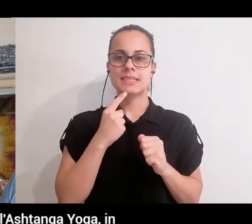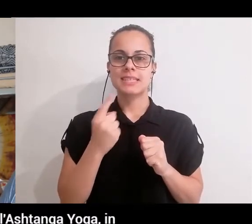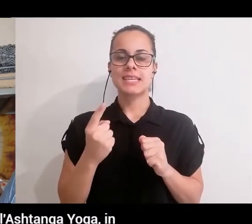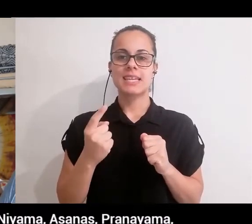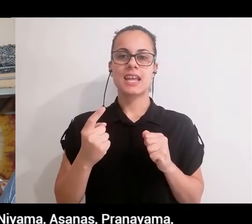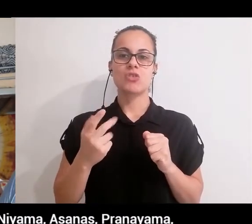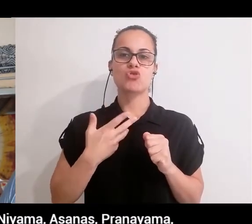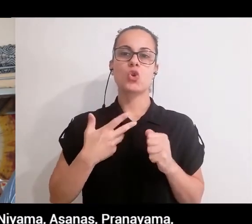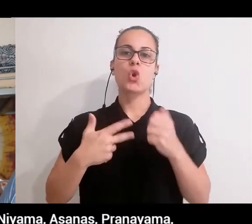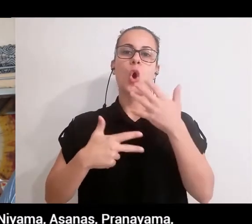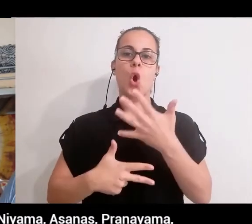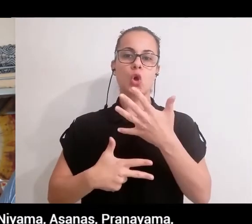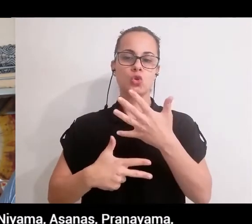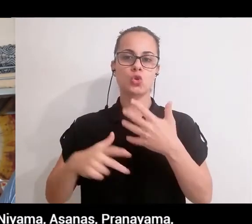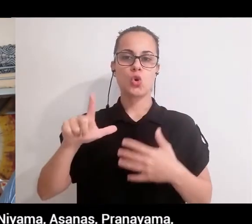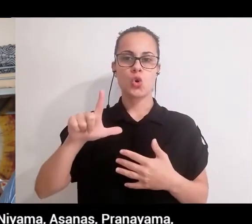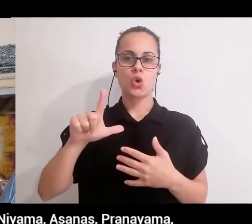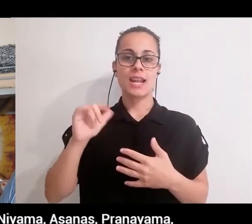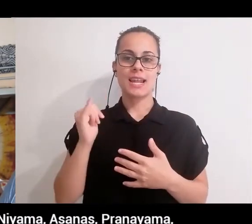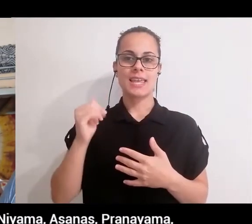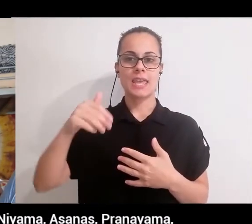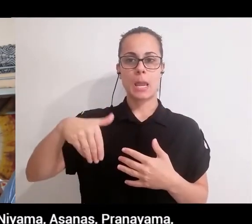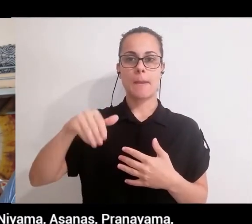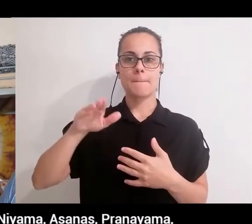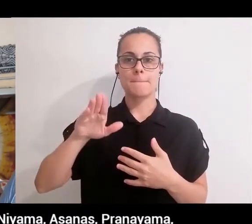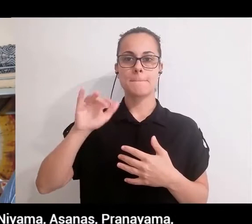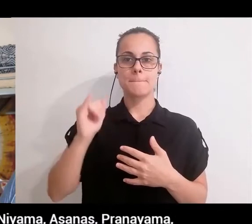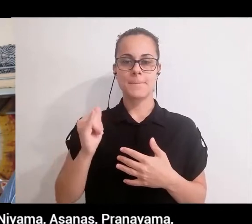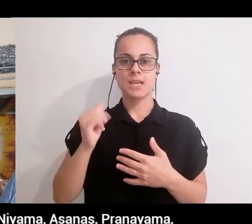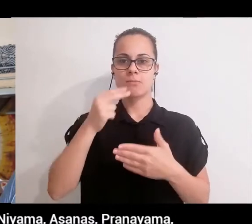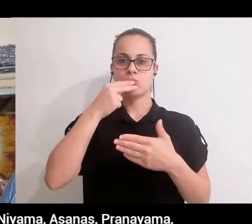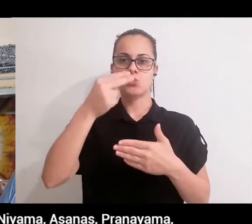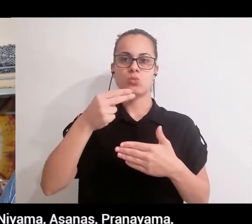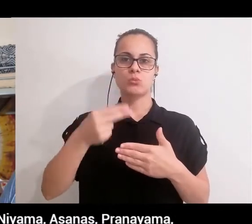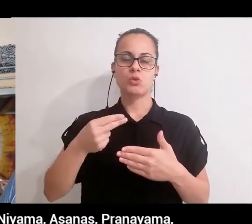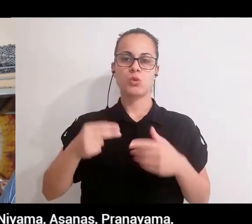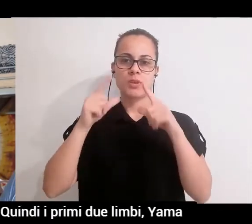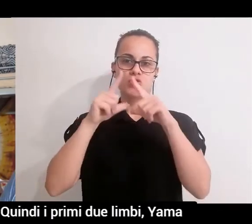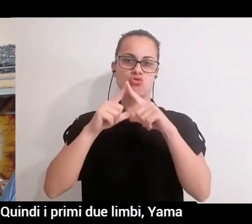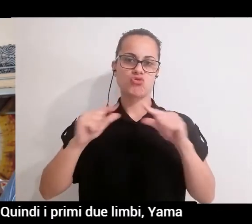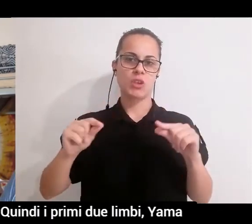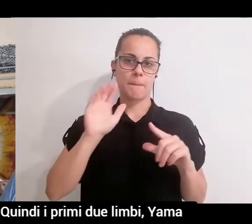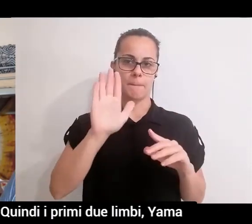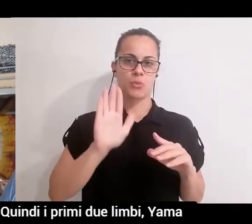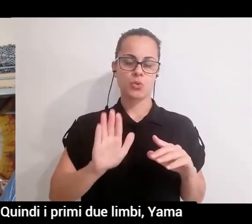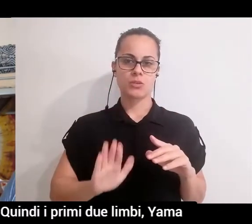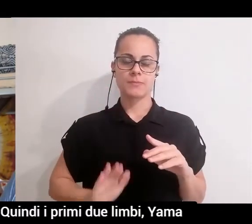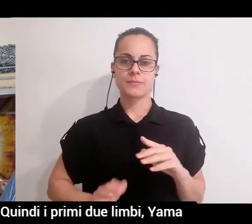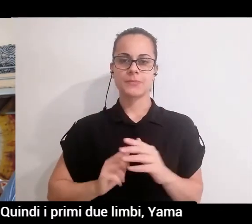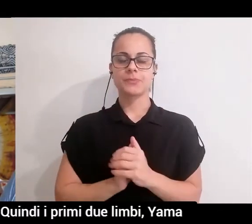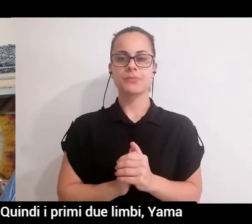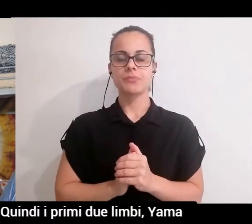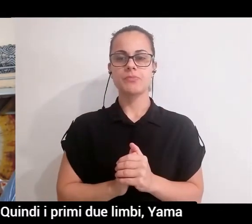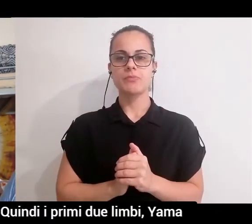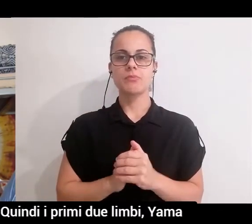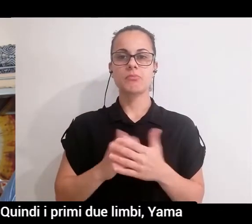yoga, in otto limbi. Questi otto limbi sono yama, niyama, asana, pranayama, pratyara, darana, dhyana